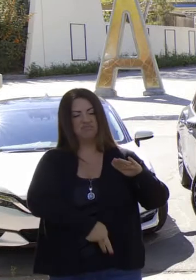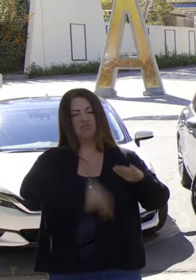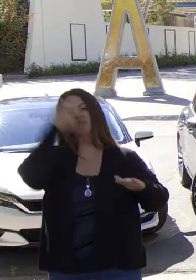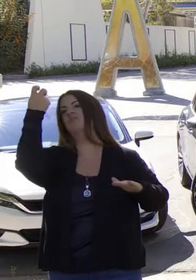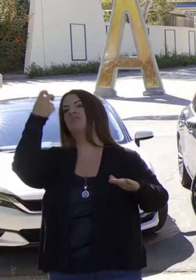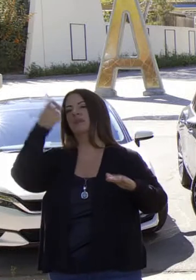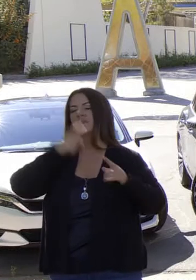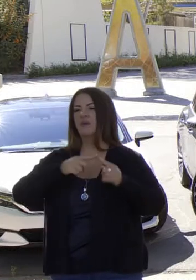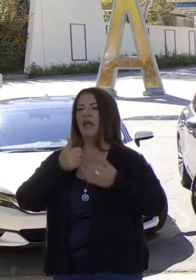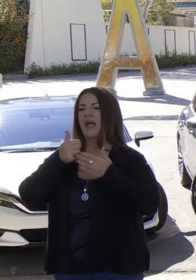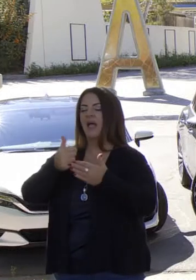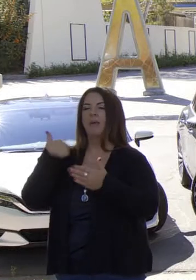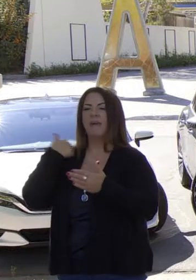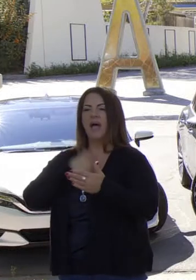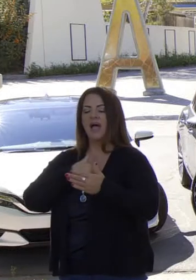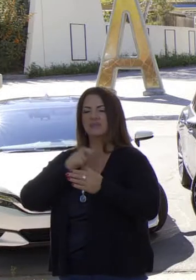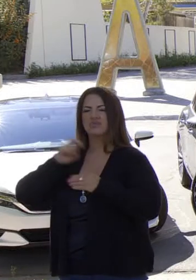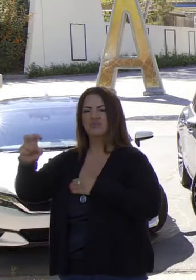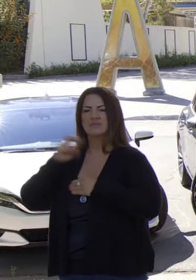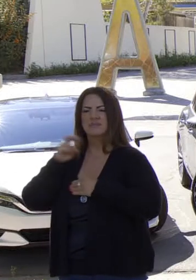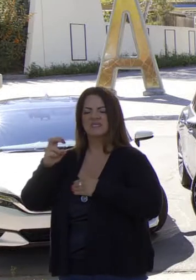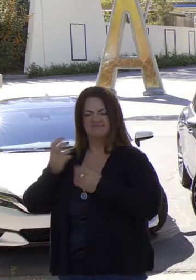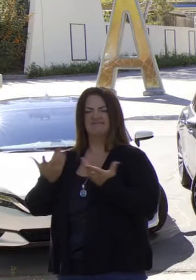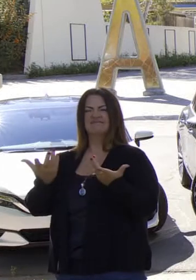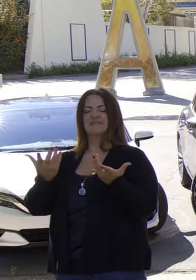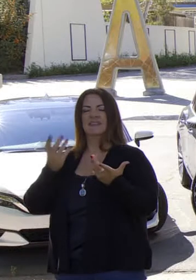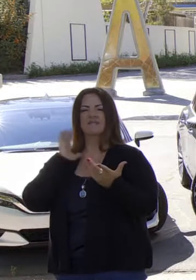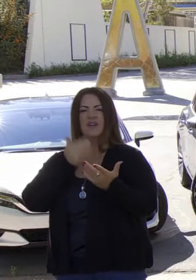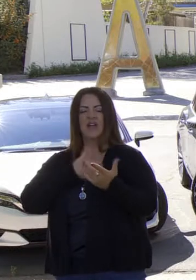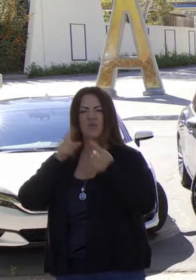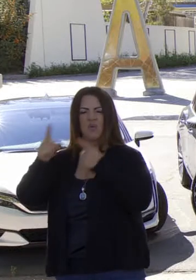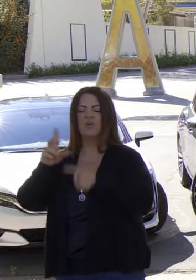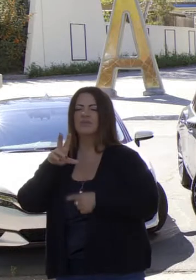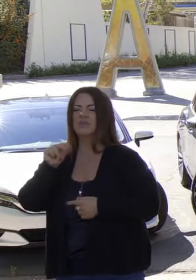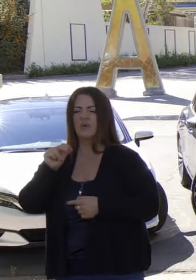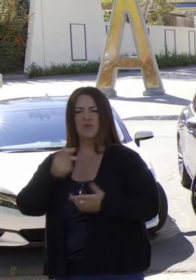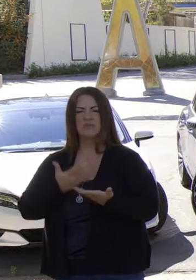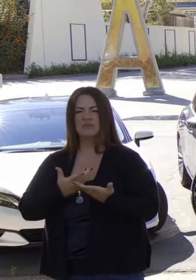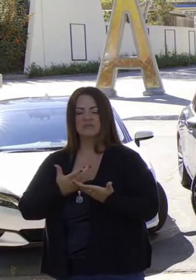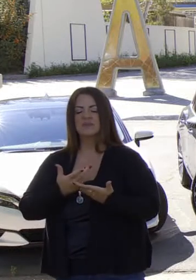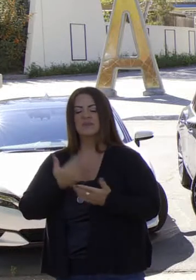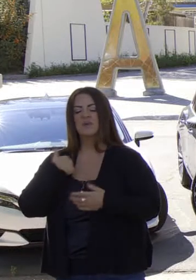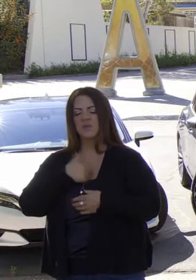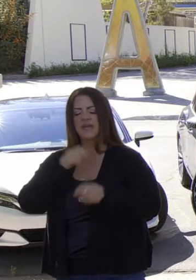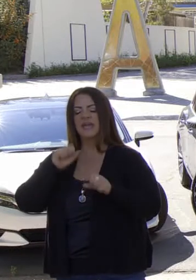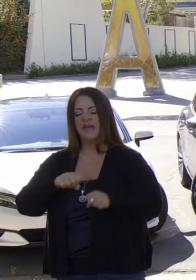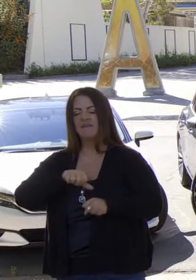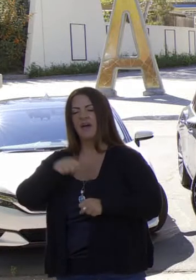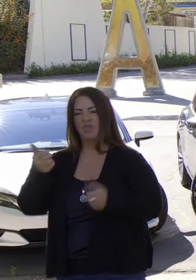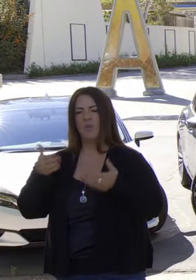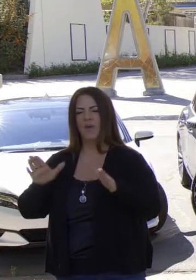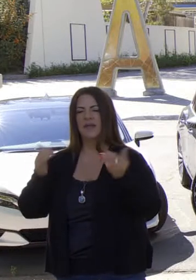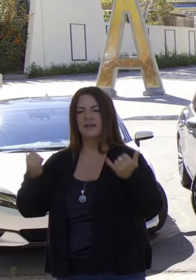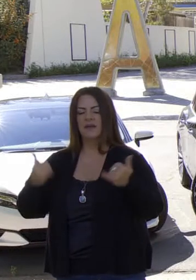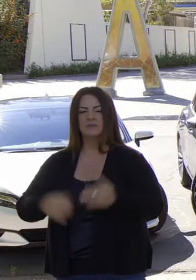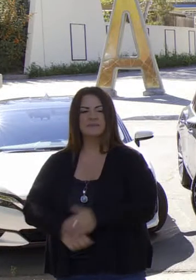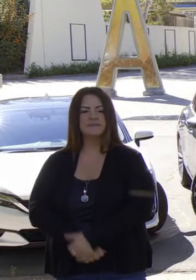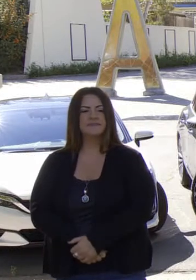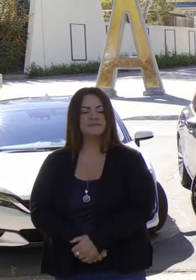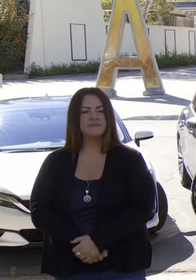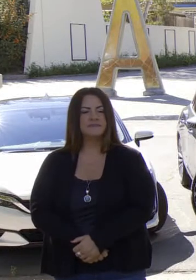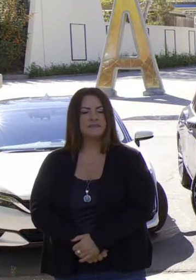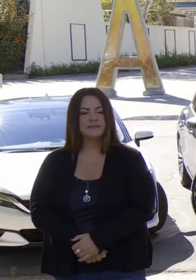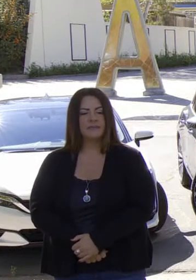extraer petróleo para avanzar nuestros objetivos económicos y nuestras necesidades de movilidad.